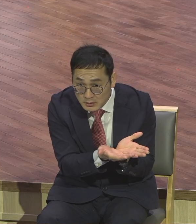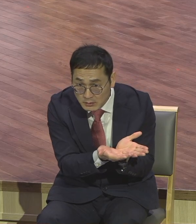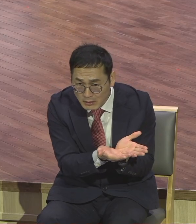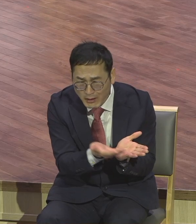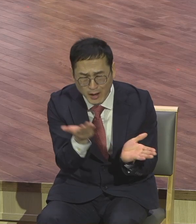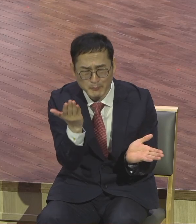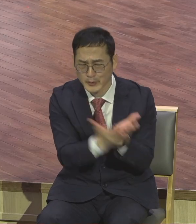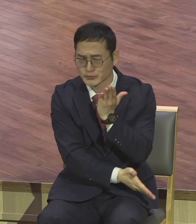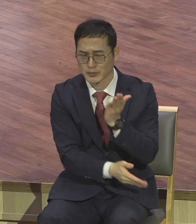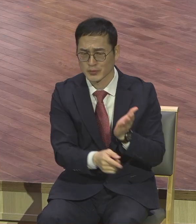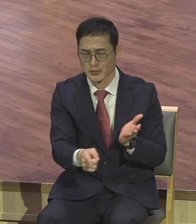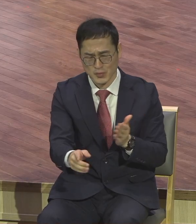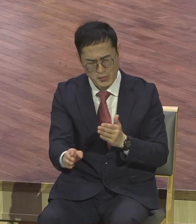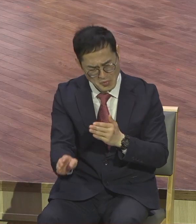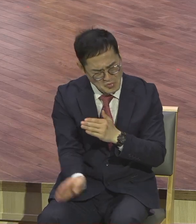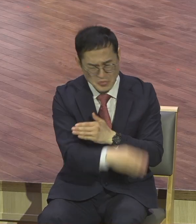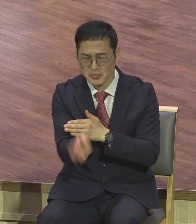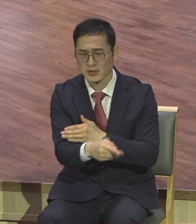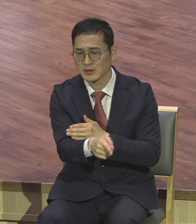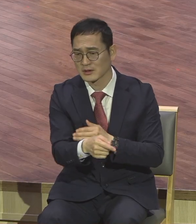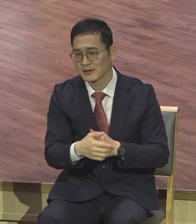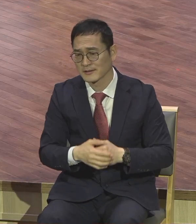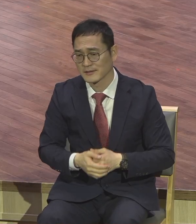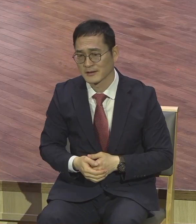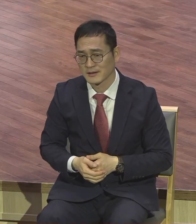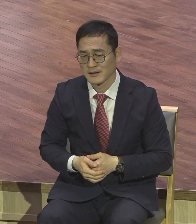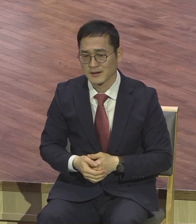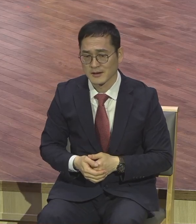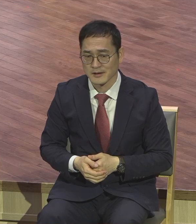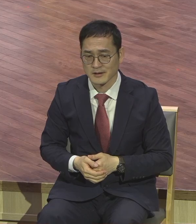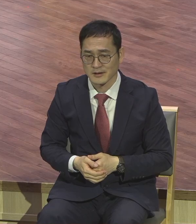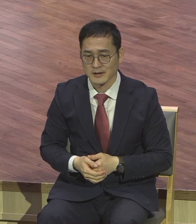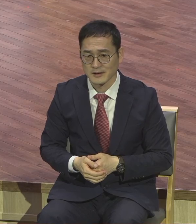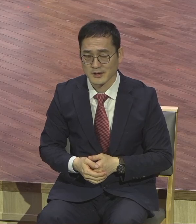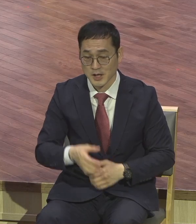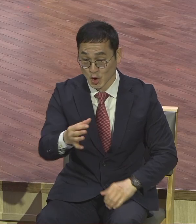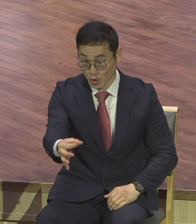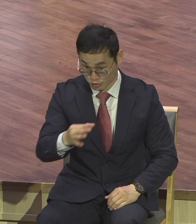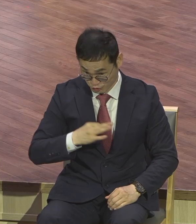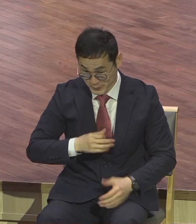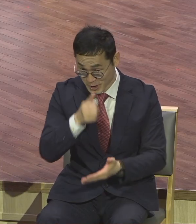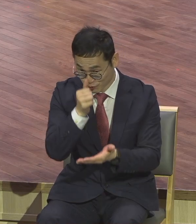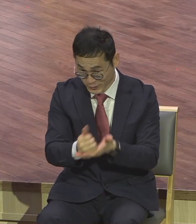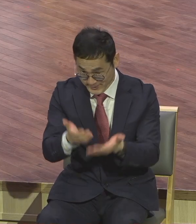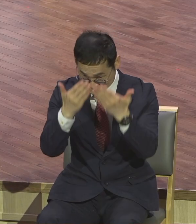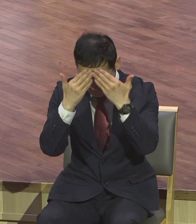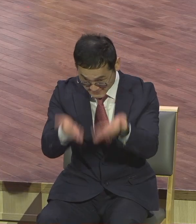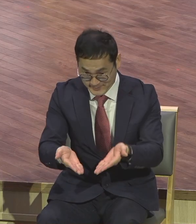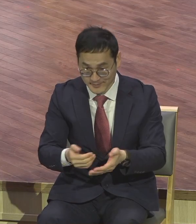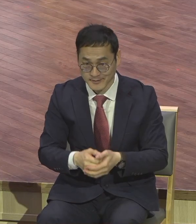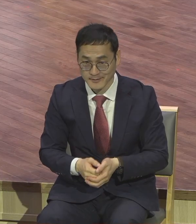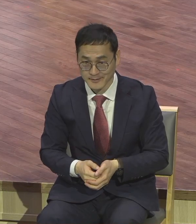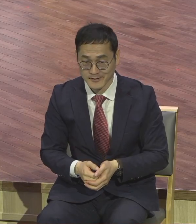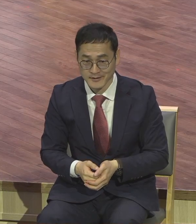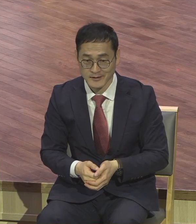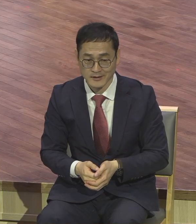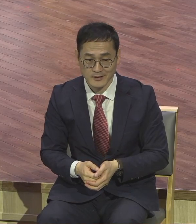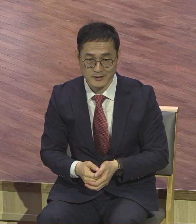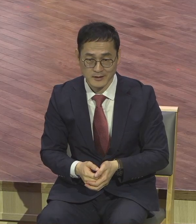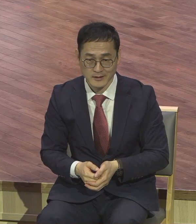보통 죄가 아닌 돈을 내면 죄를 삼만다. 면죄 그